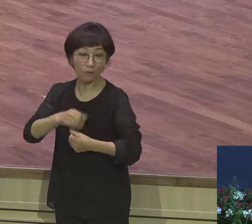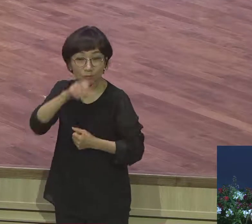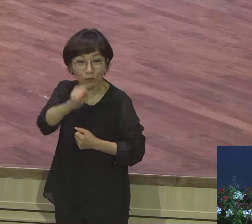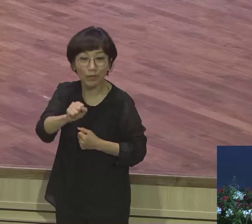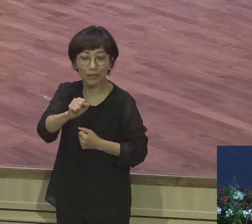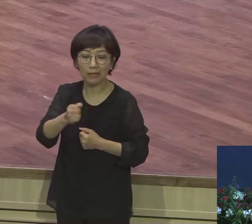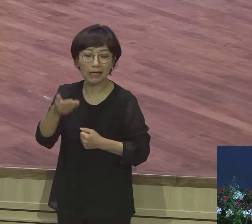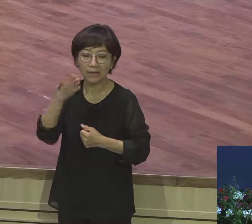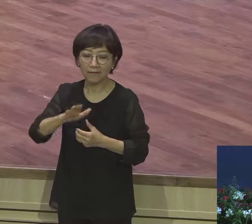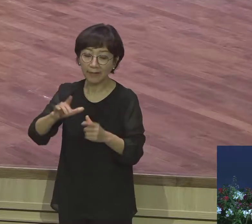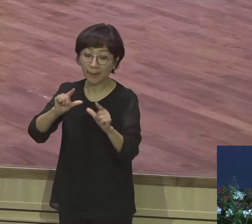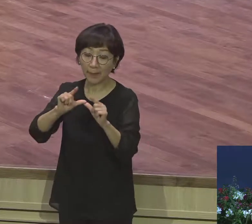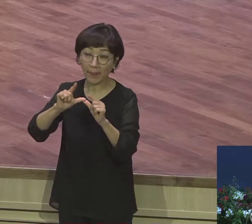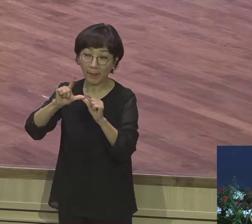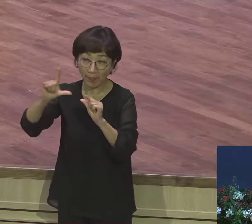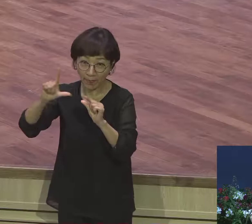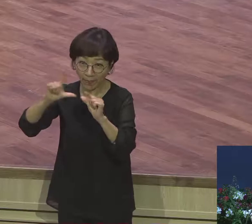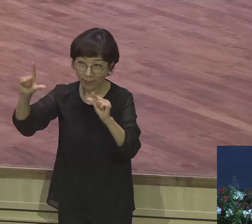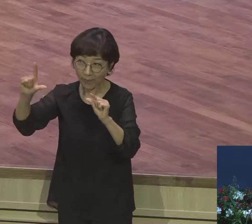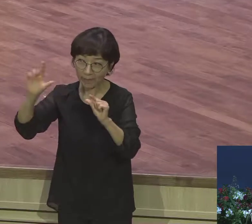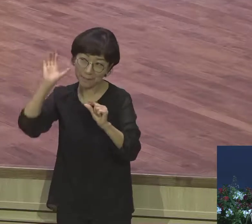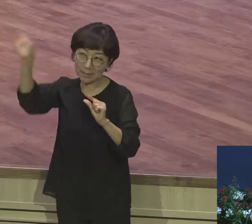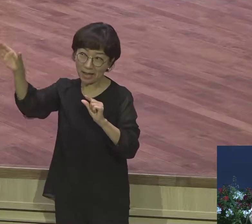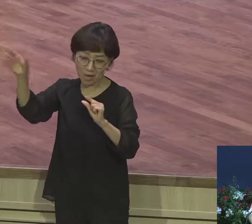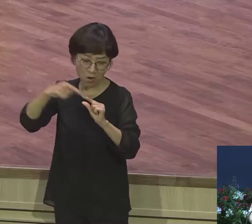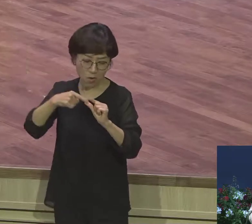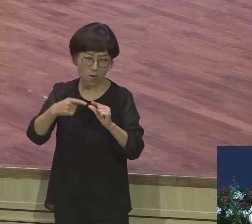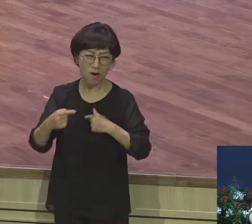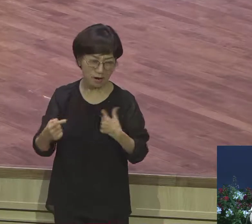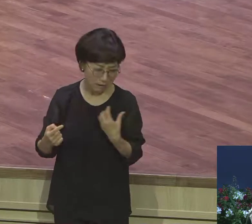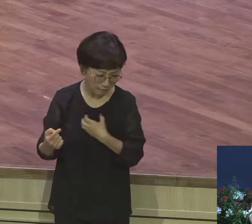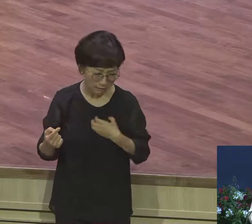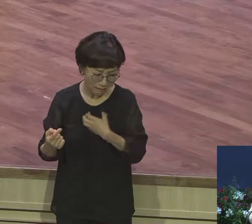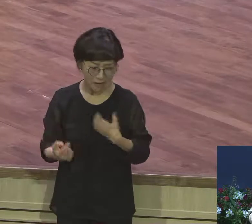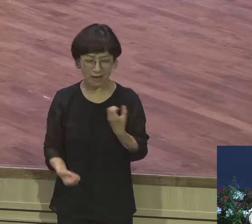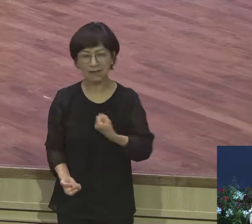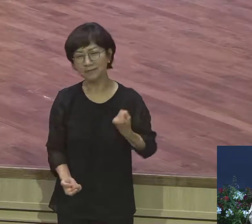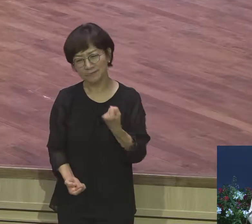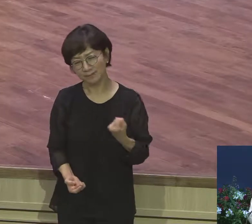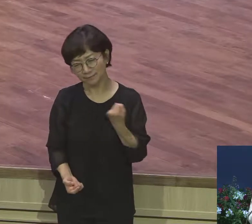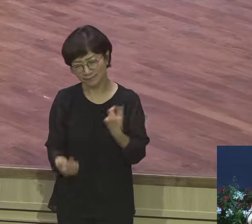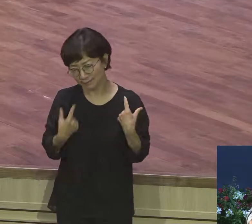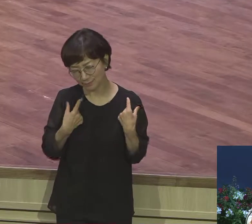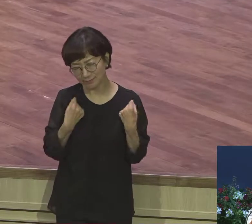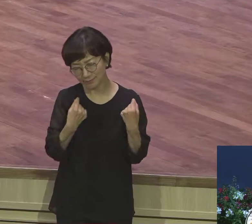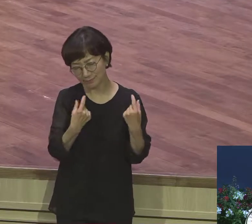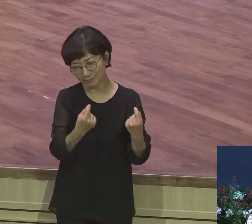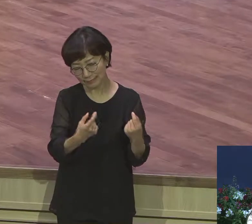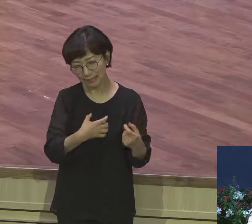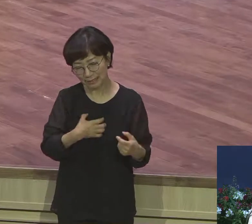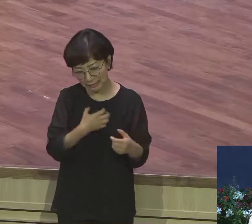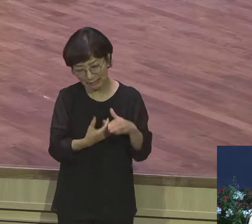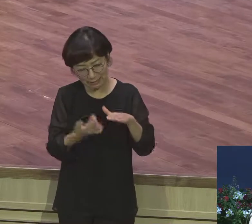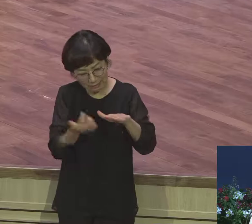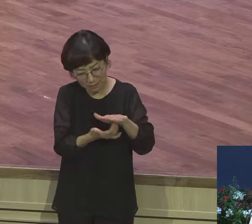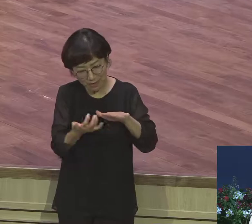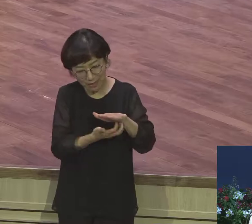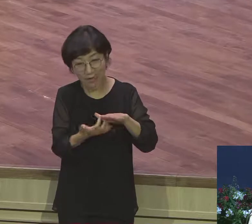기도하고 불안은 그대로 염려는 그대로 걱정은 그대로 인본주의 그대로 하나님 못 믿는 거예요